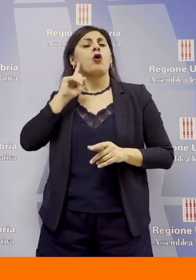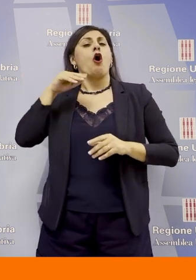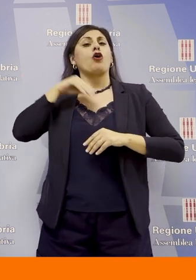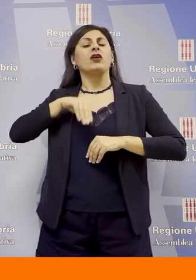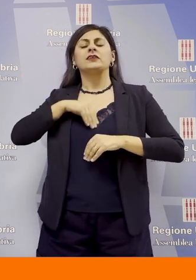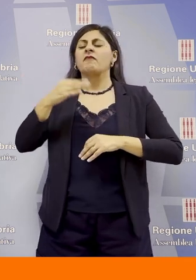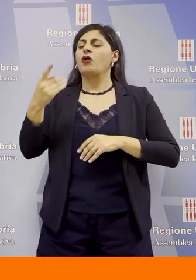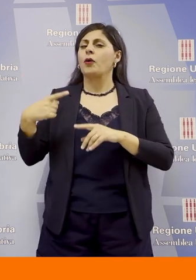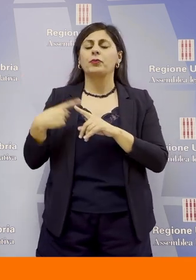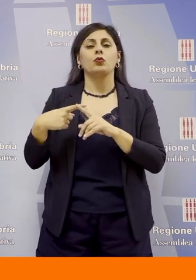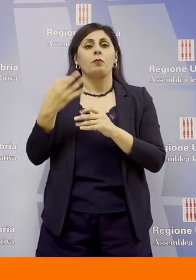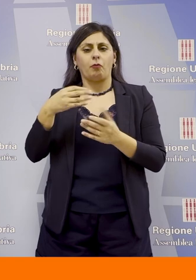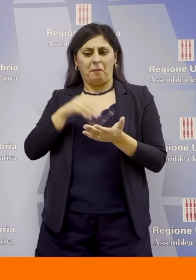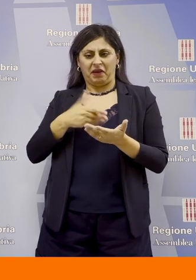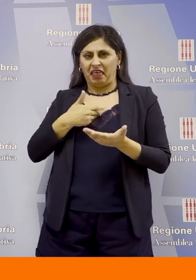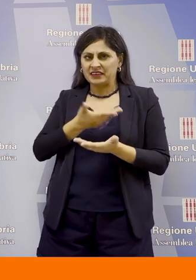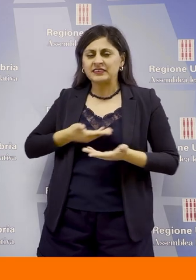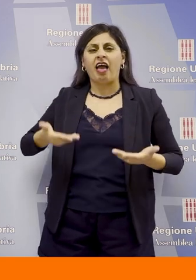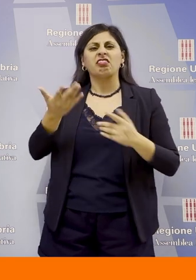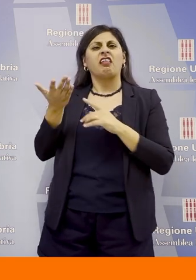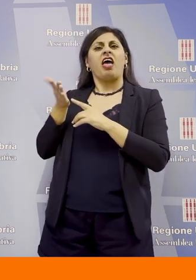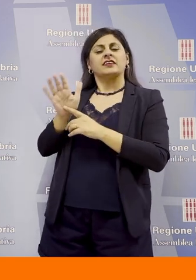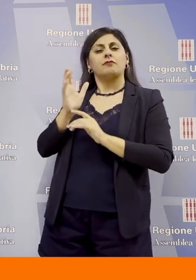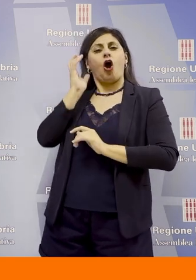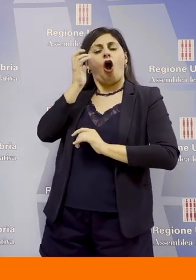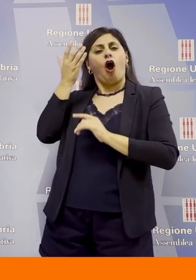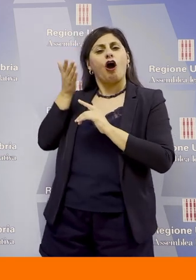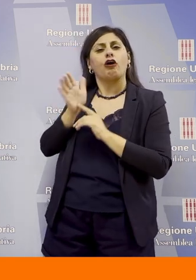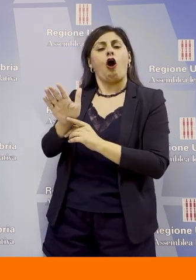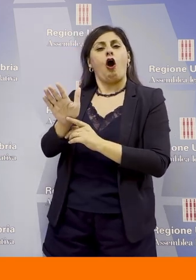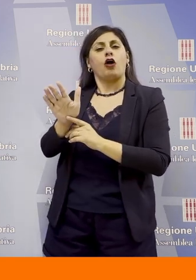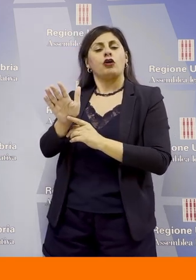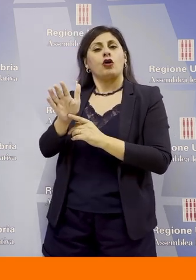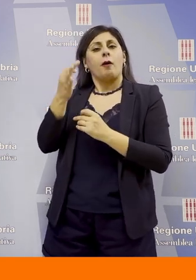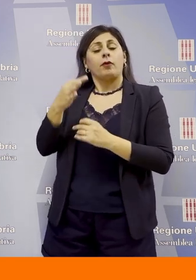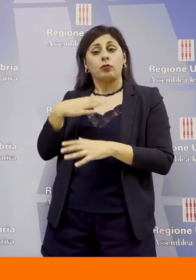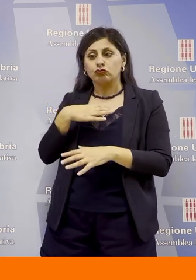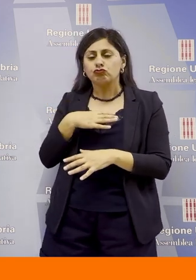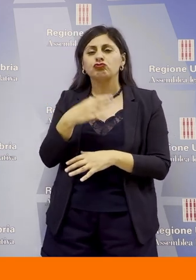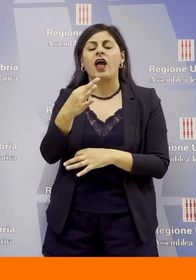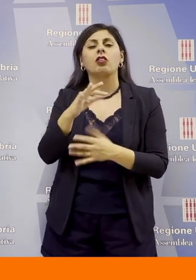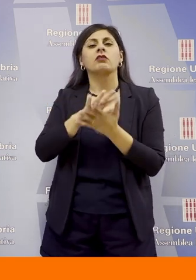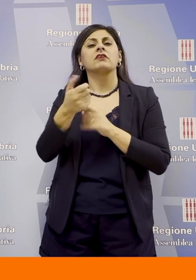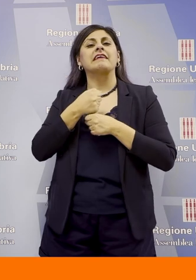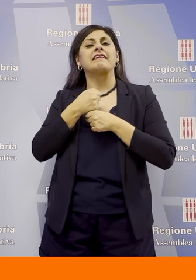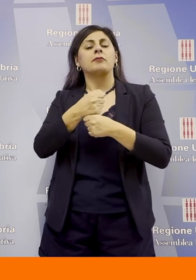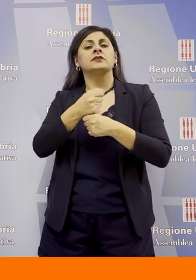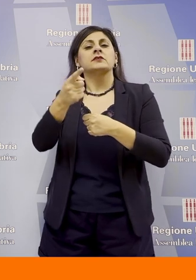presenza, il nostro esempio, il nostro orgoglio, di essere state scelti come loro rappresentanti